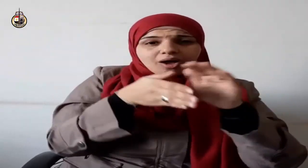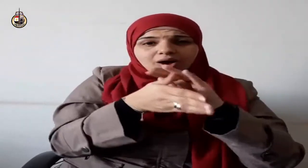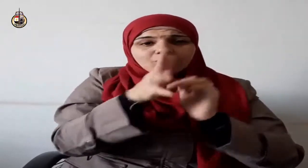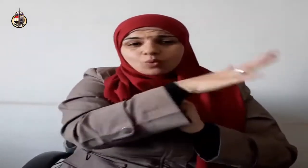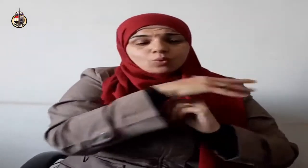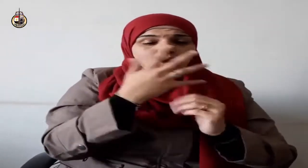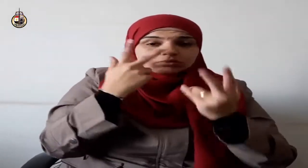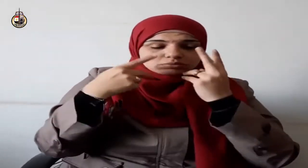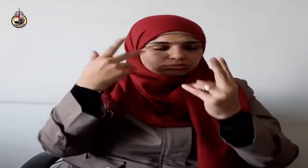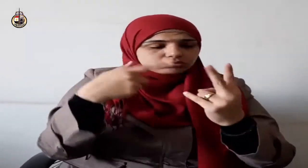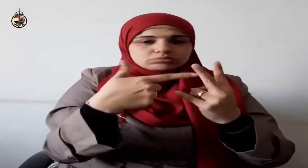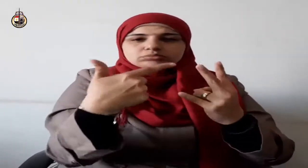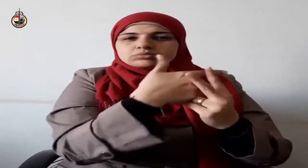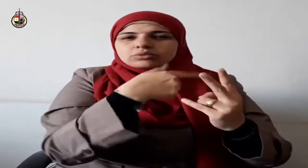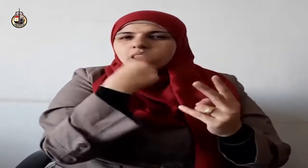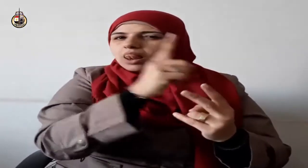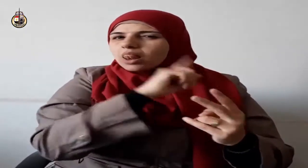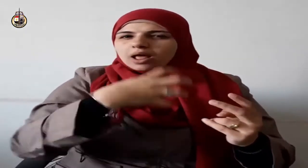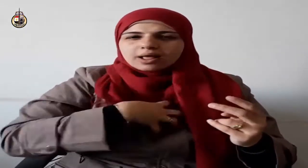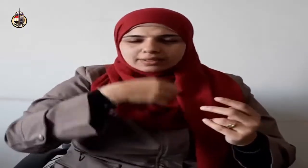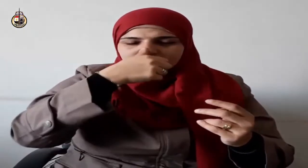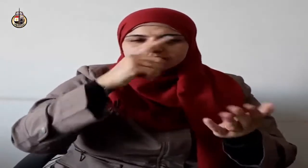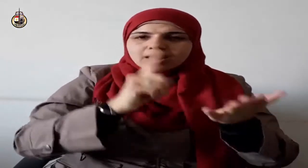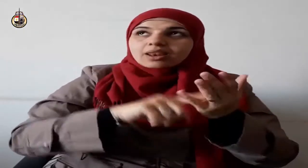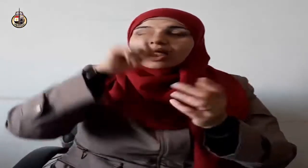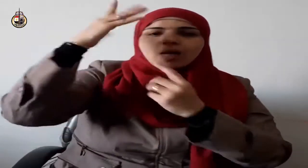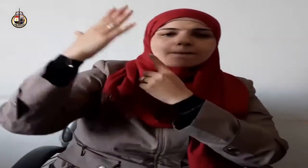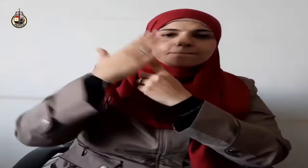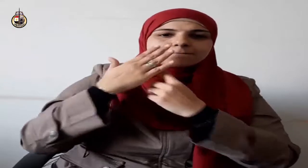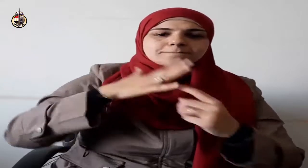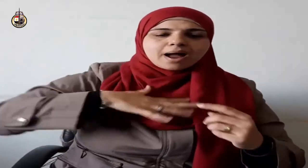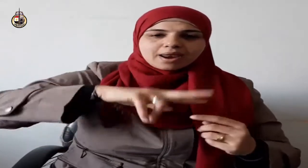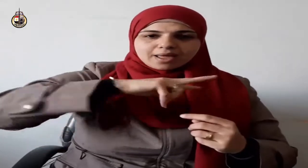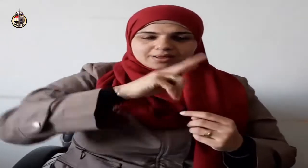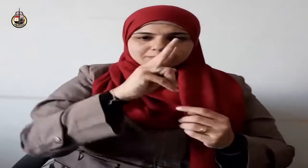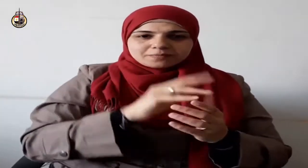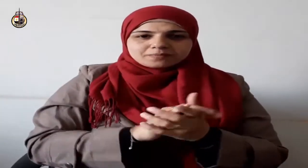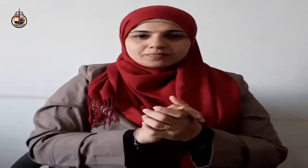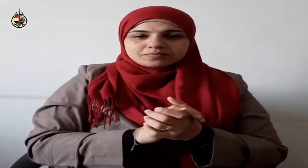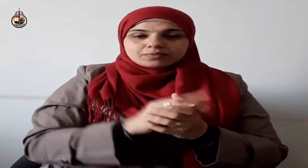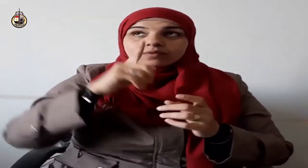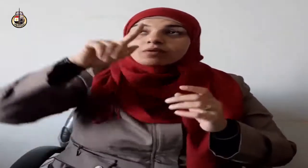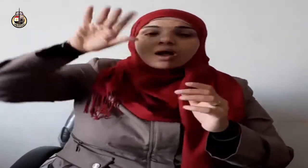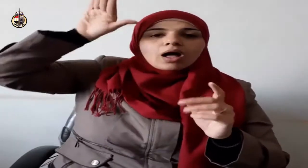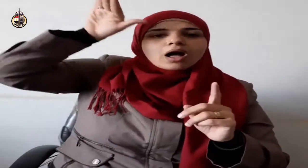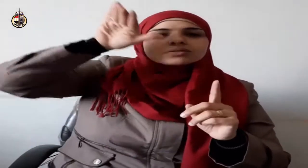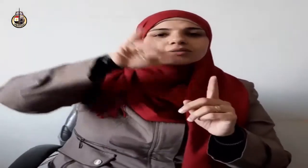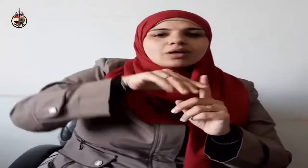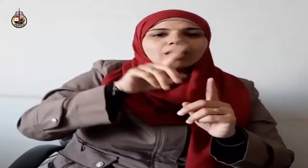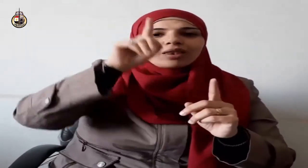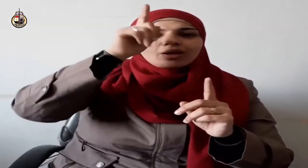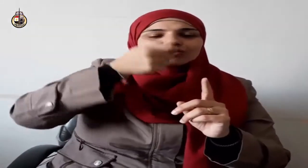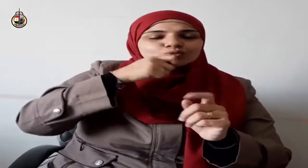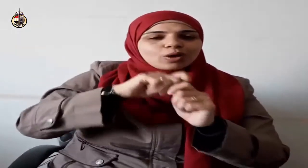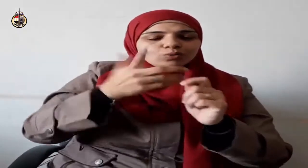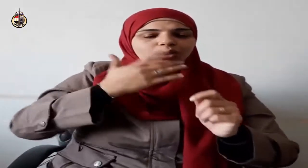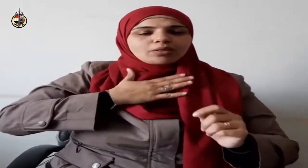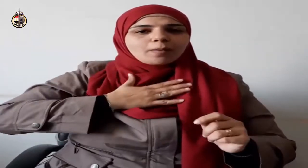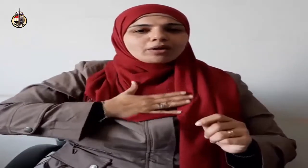إلى قدميه أبصرنا فقال صلى الله عليه وسلم يا أبا بكر ما